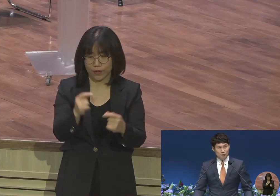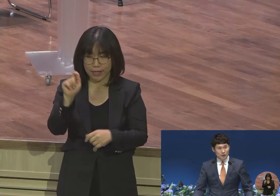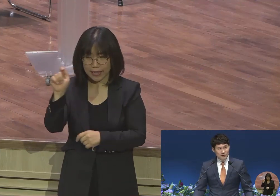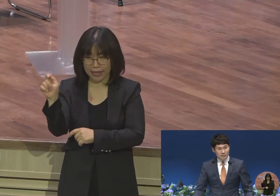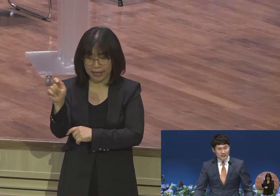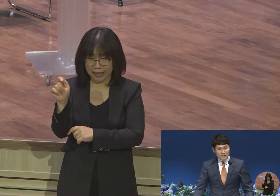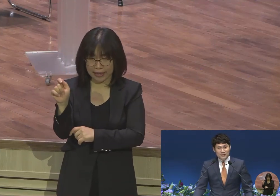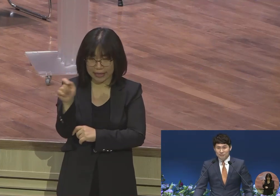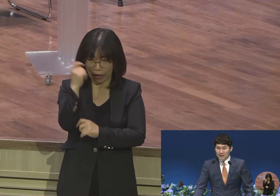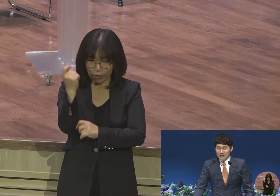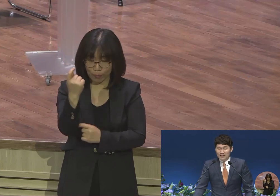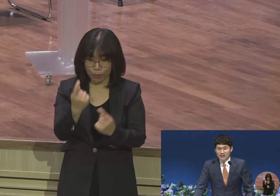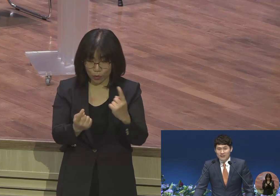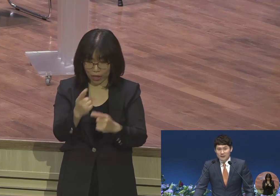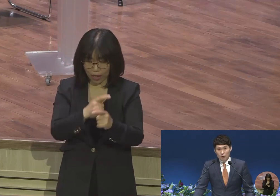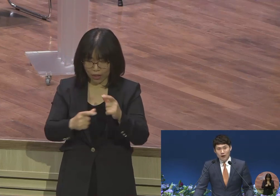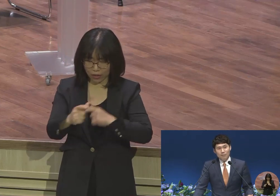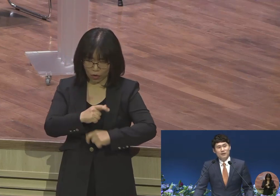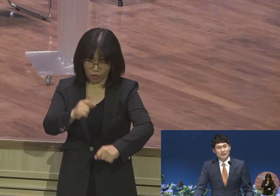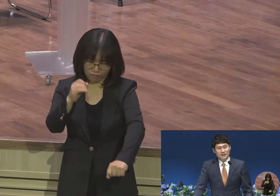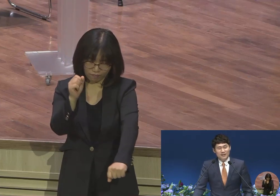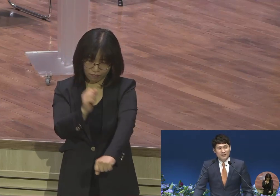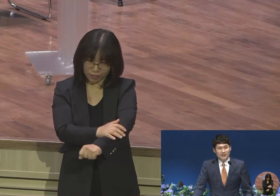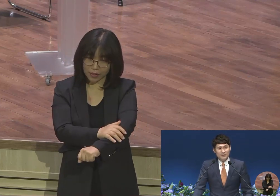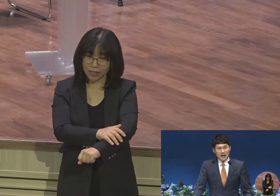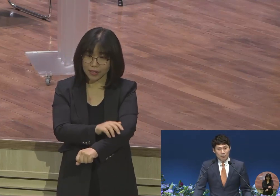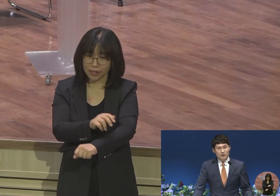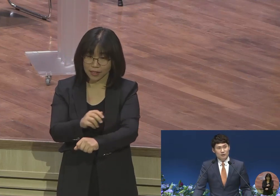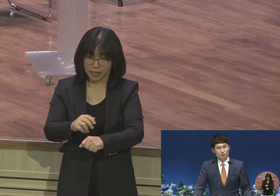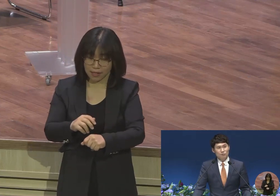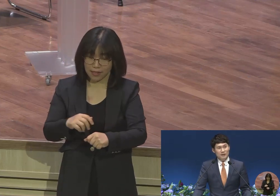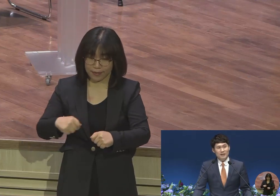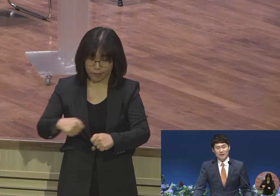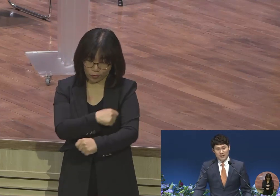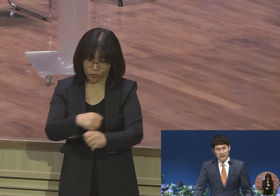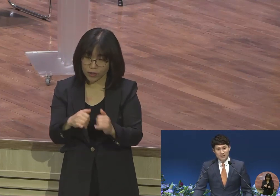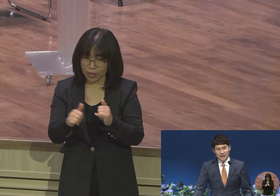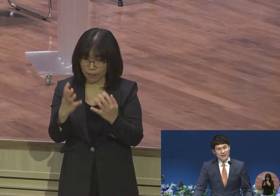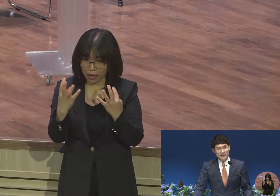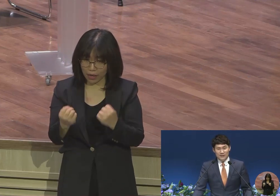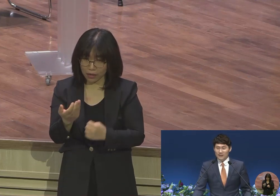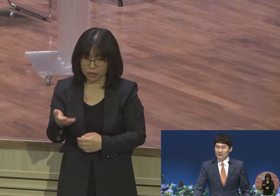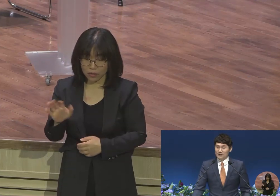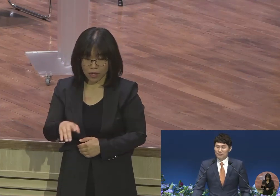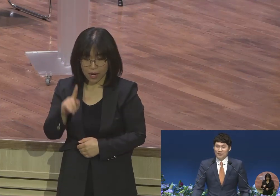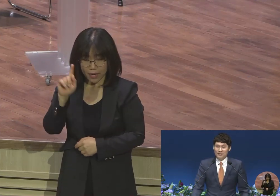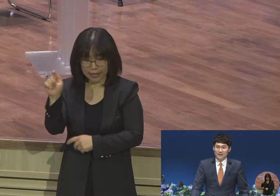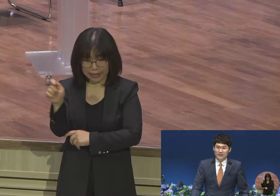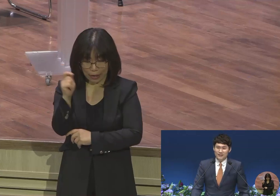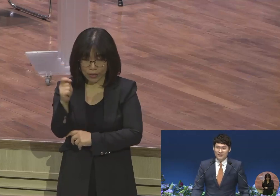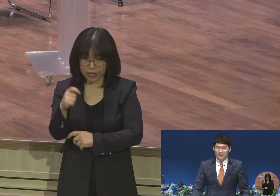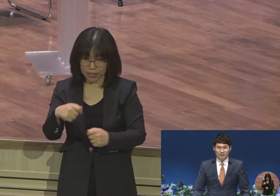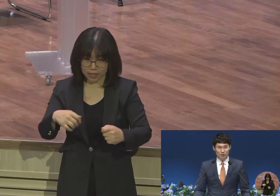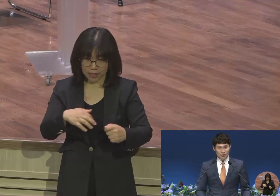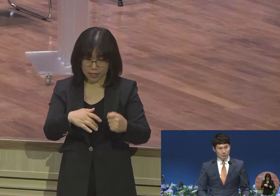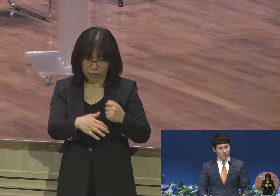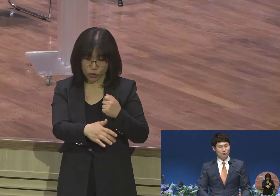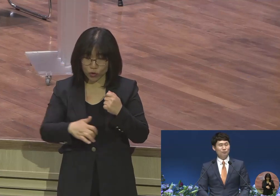전문인들이 많이 있었습니다. 그런데 왜 하필 다윗이 수금을 탈 때에 악신이 떠났겠습니까? 물론 전문성도